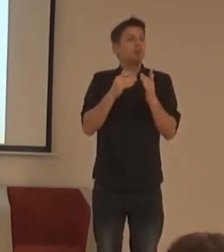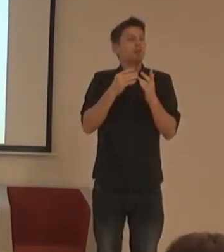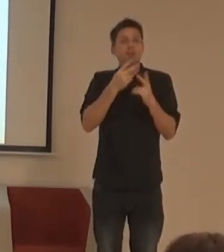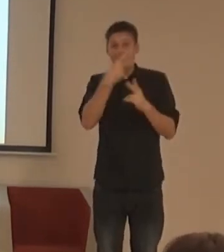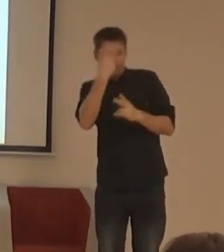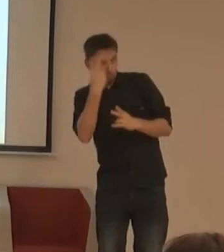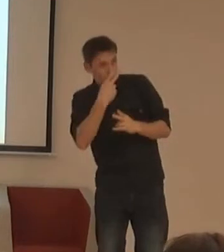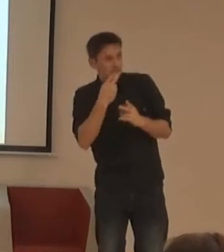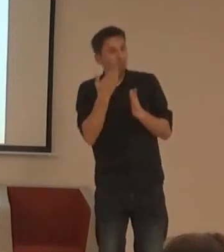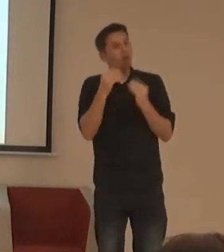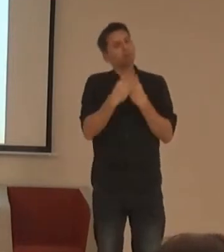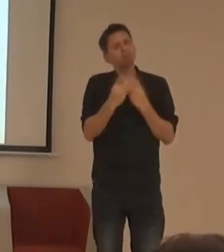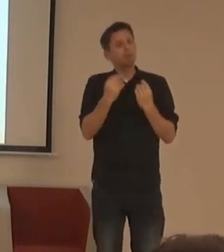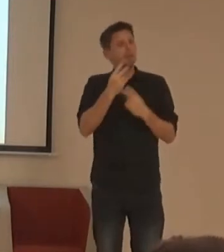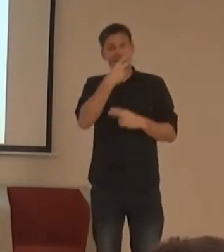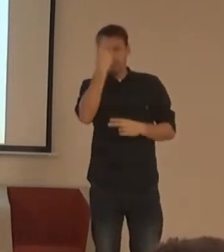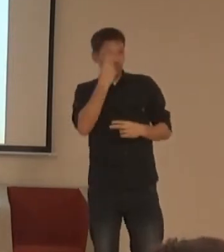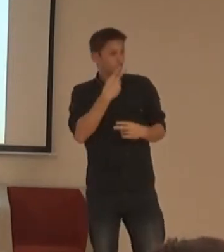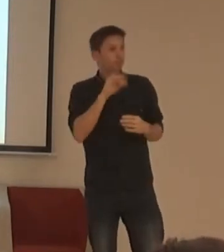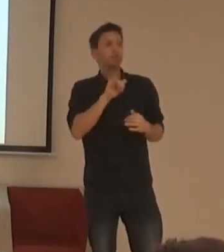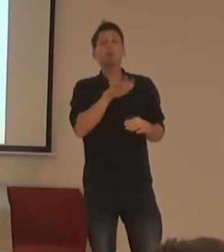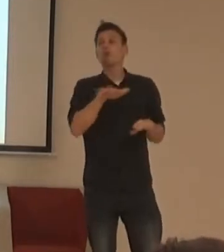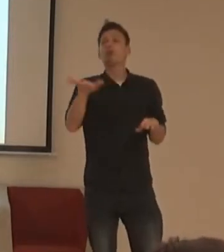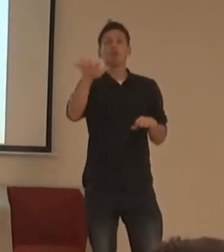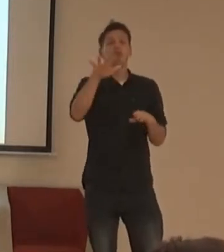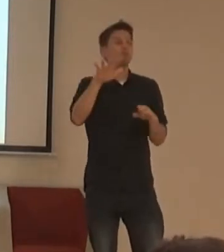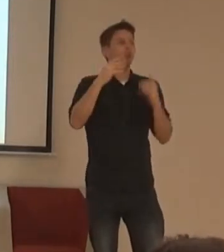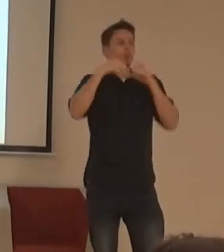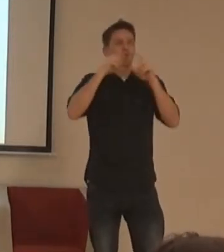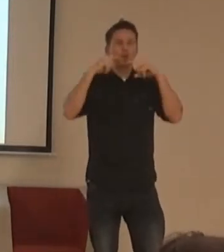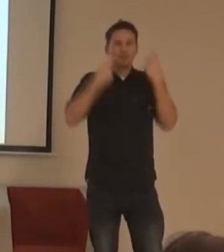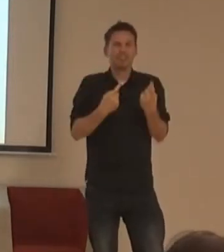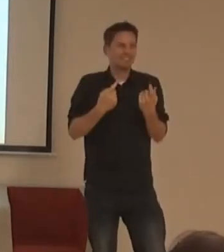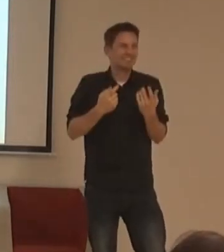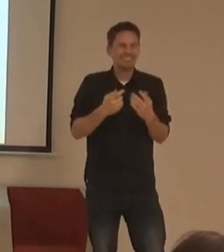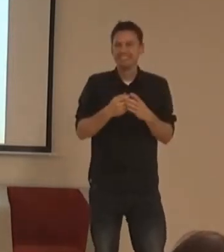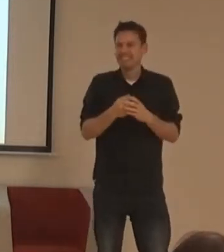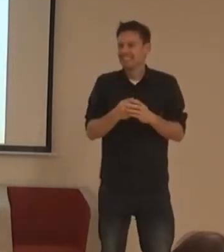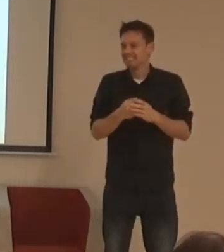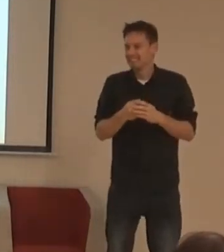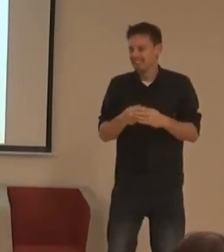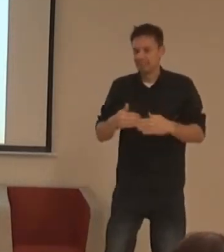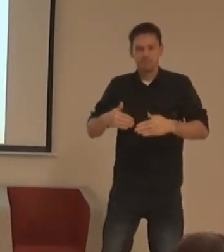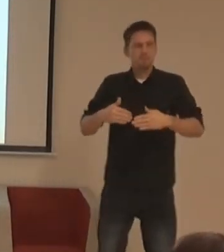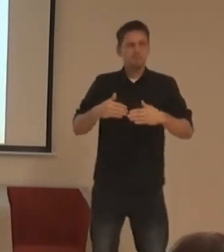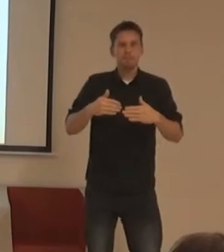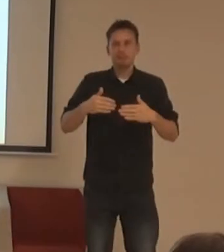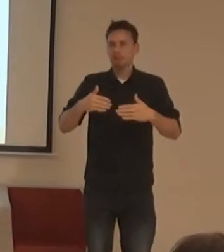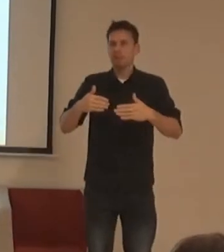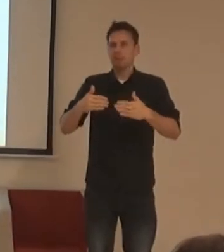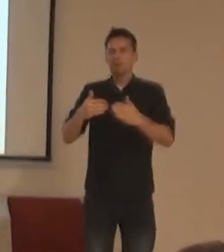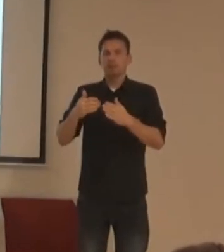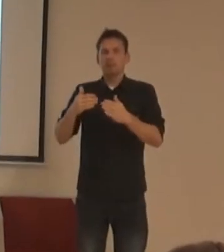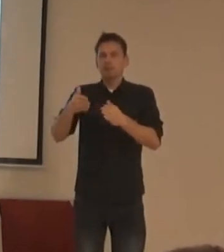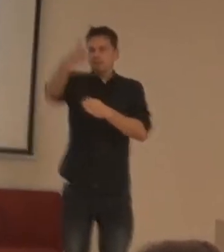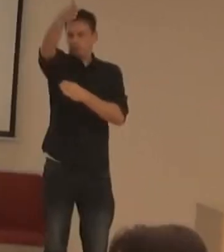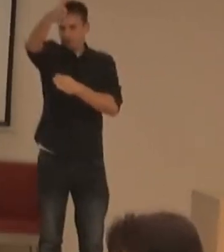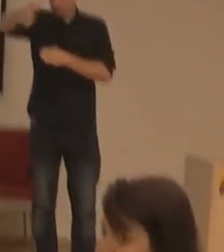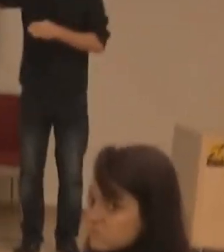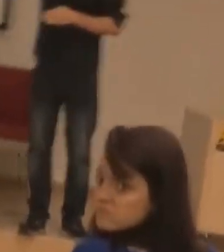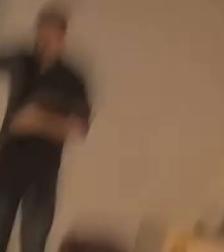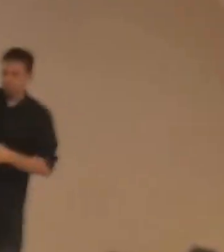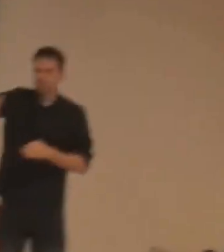nesrozumitelné? Tak to zkusíme. Takže čára zde mezi mnou a Roberte.